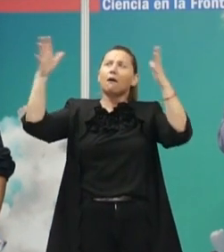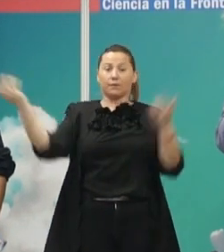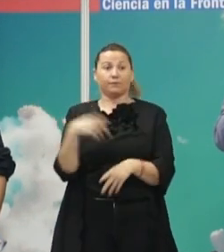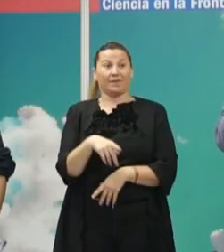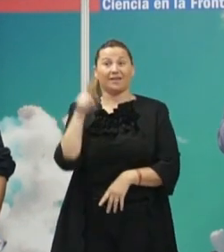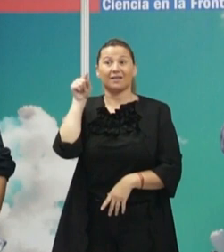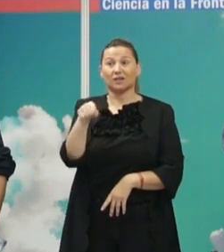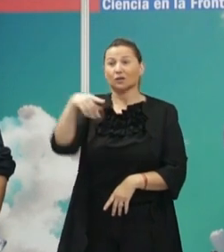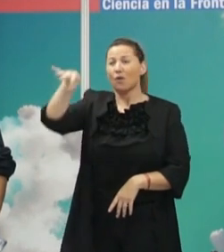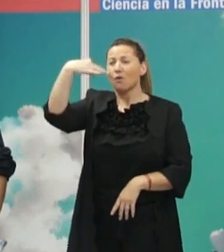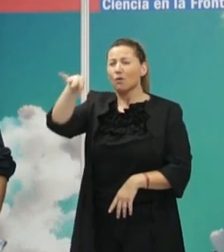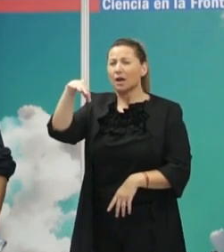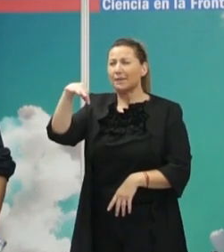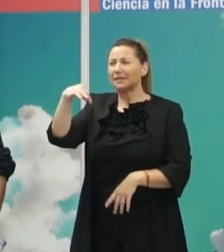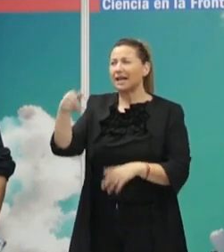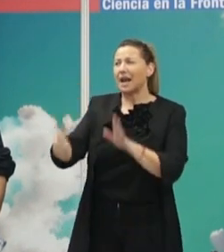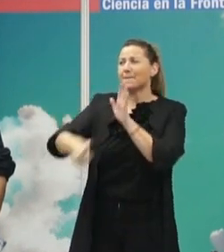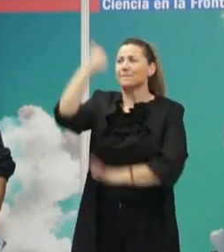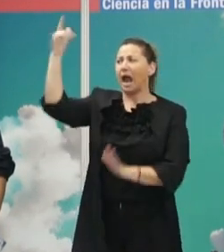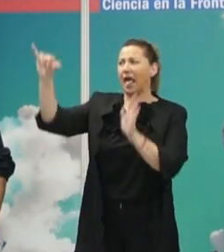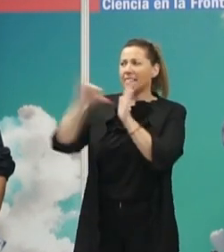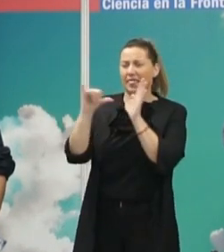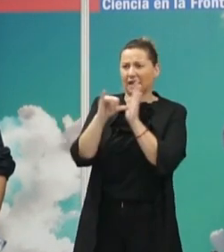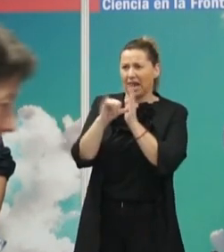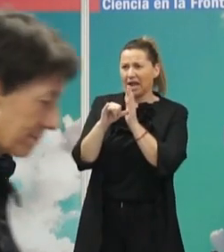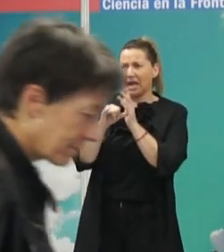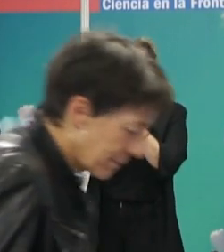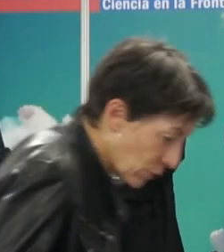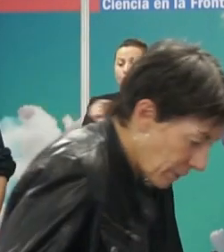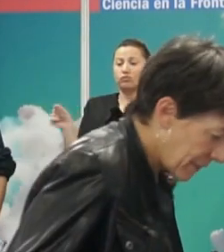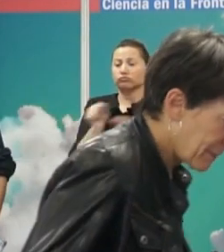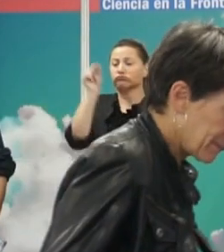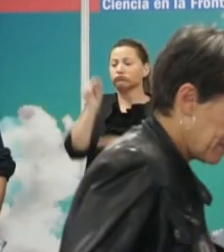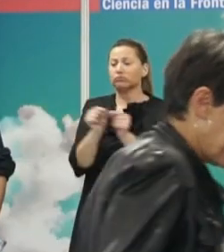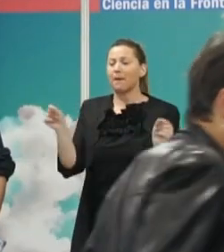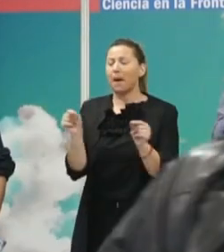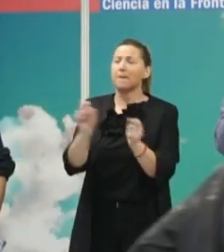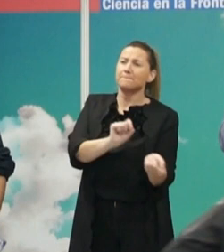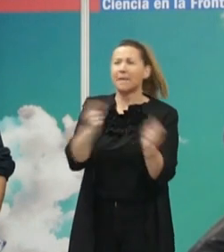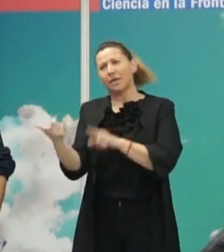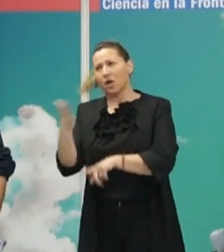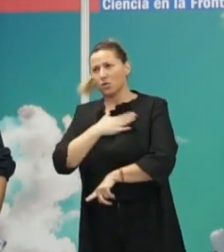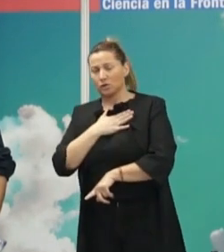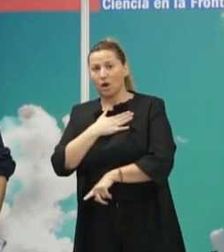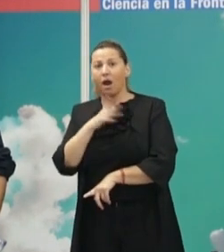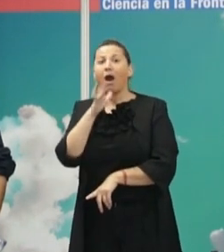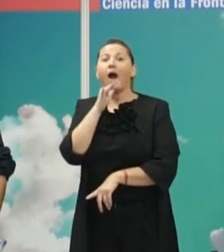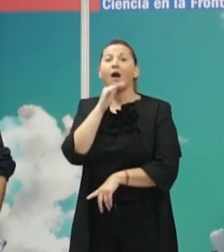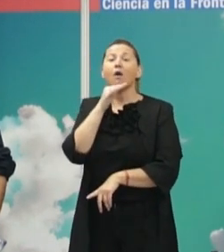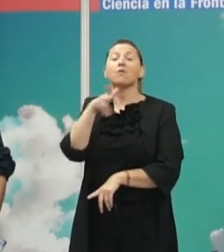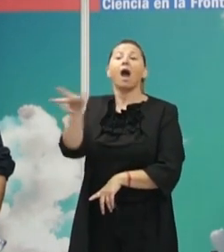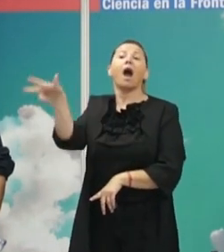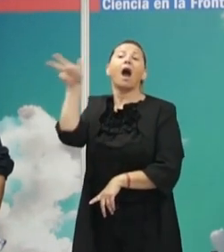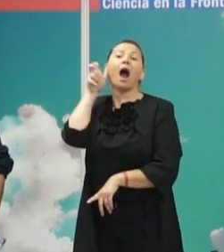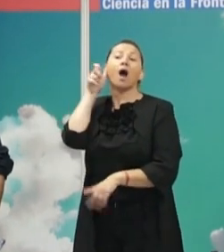insisto, es sólo la galaxia más cercana de un tamaño parecido al nuestro. Yo iba a poner ahora una audiodescripción de un proyecto que